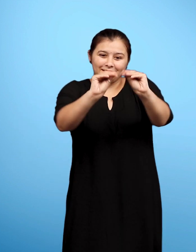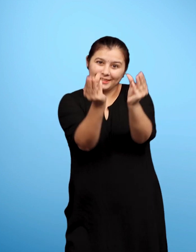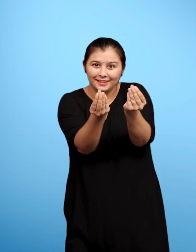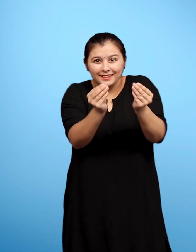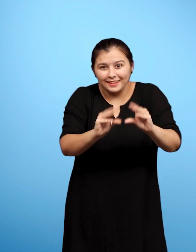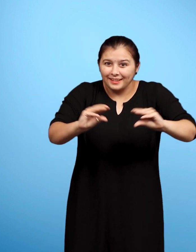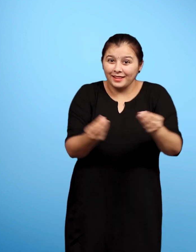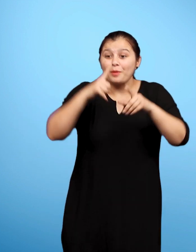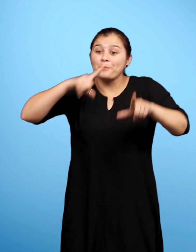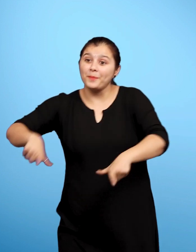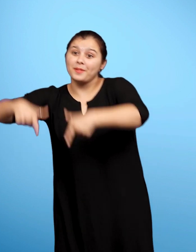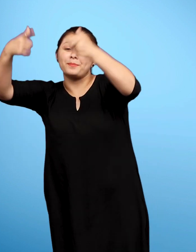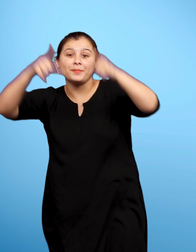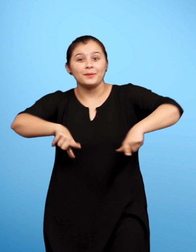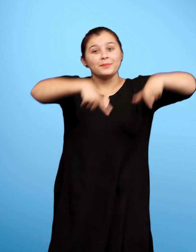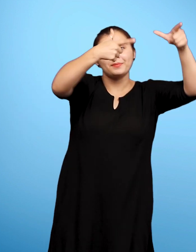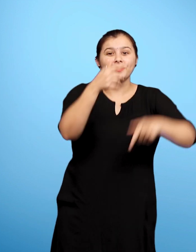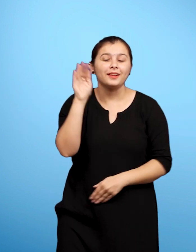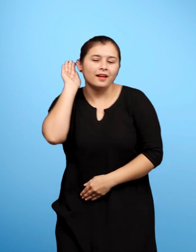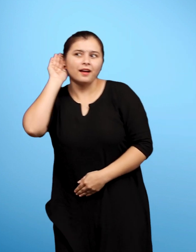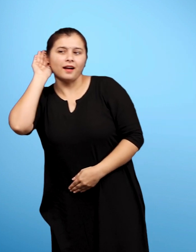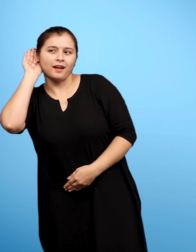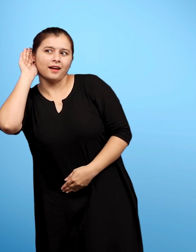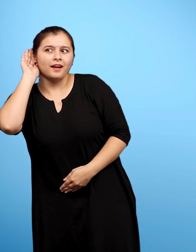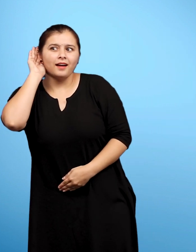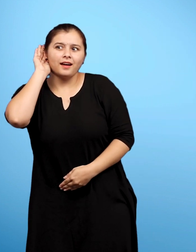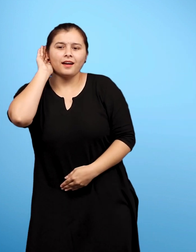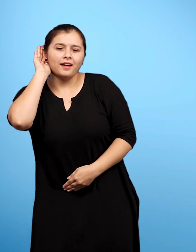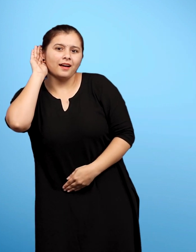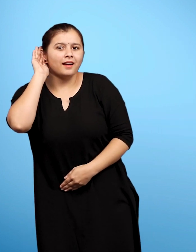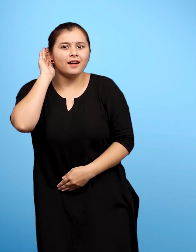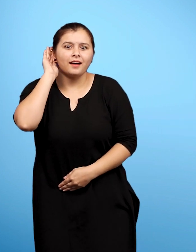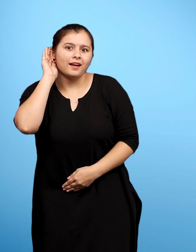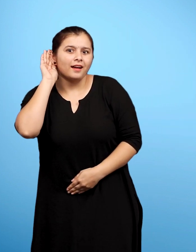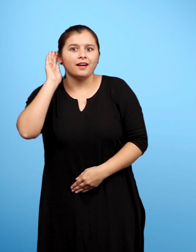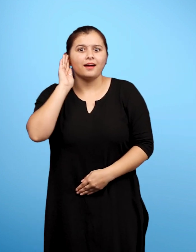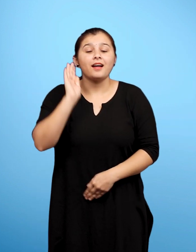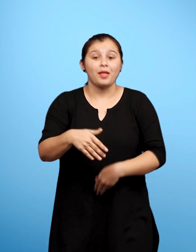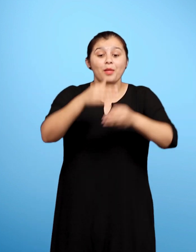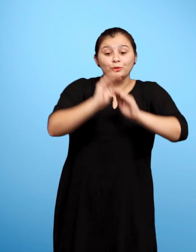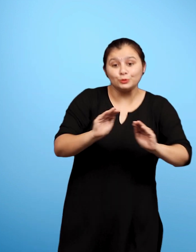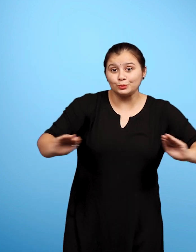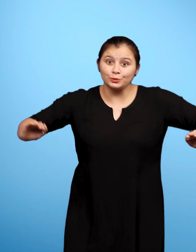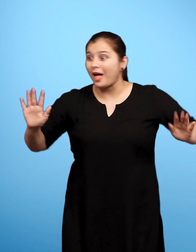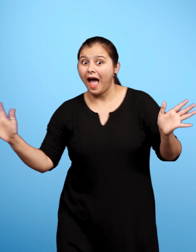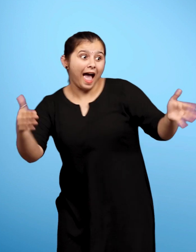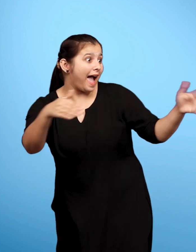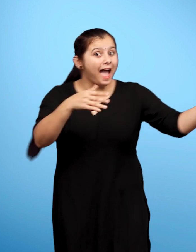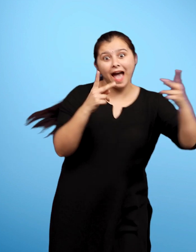है और जंगल के पेड़ हाथी के आसपास खड़े दर्शक और श्रोता हो गए है